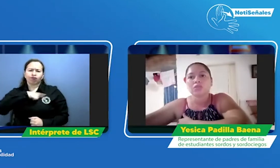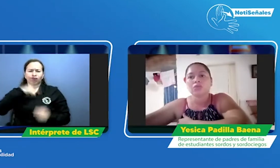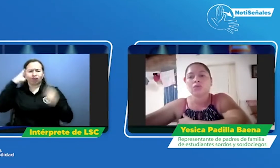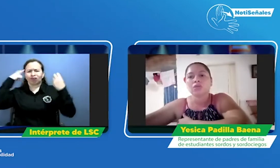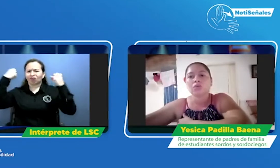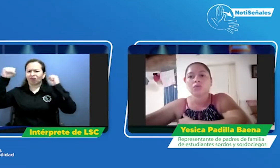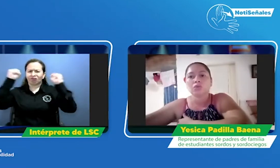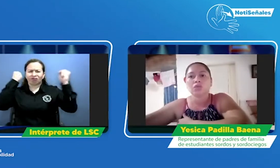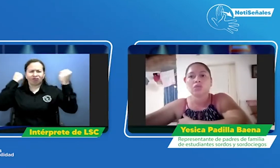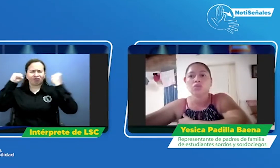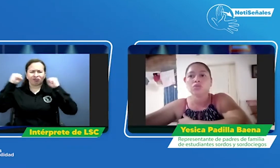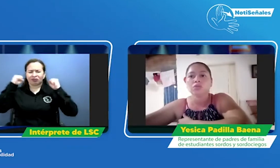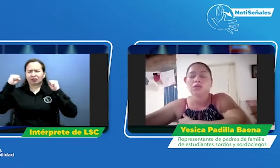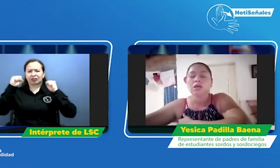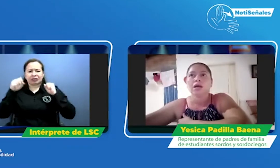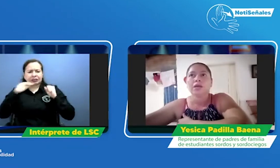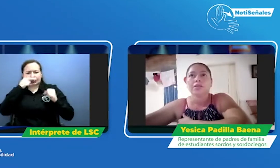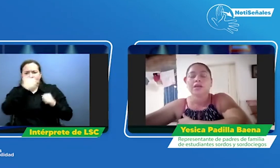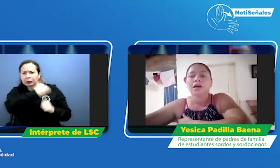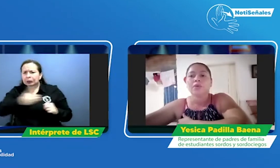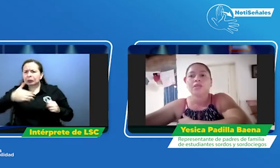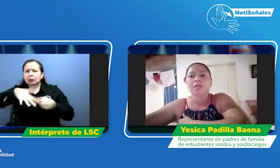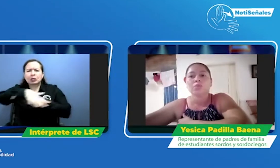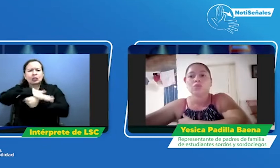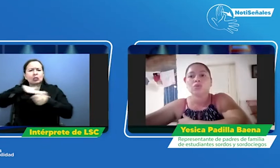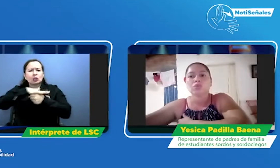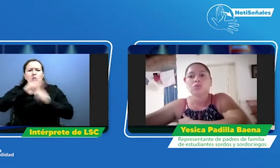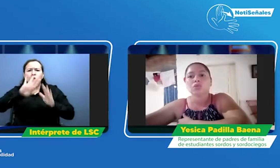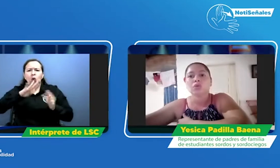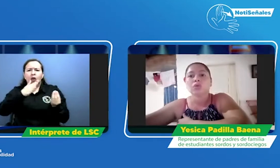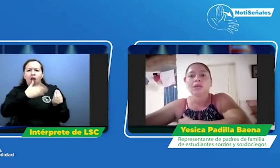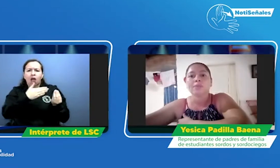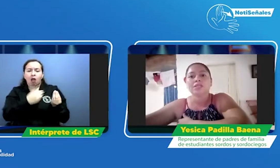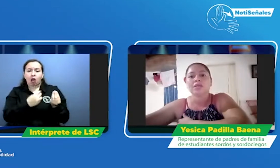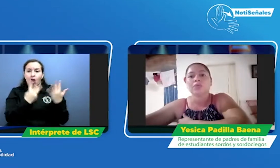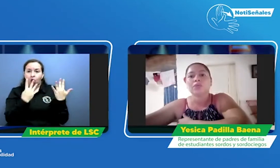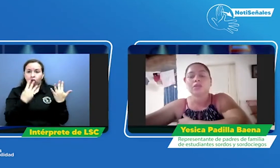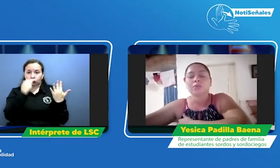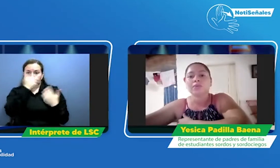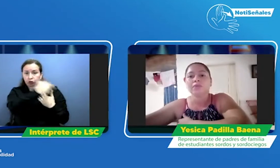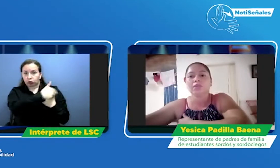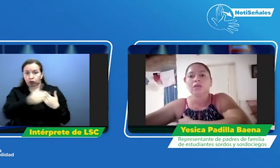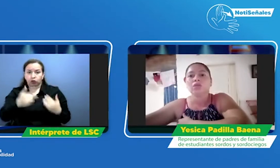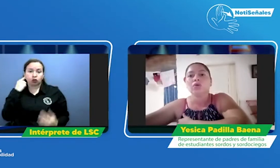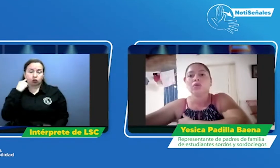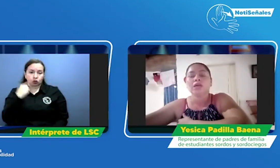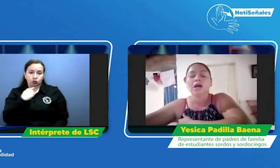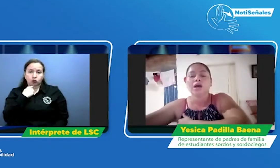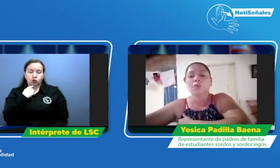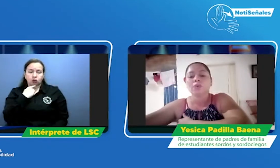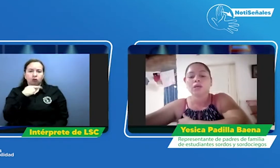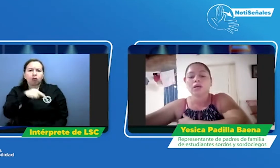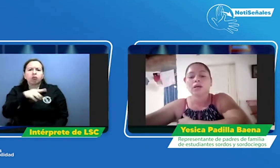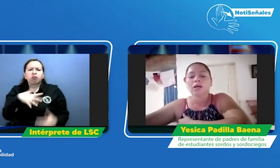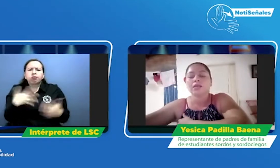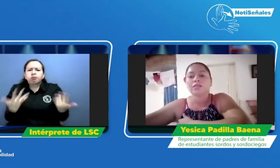de nuestros niños. Aquí en La Jagua tenemos ocho niños con discapacidad auditiva donde aún a este